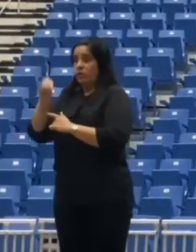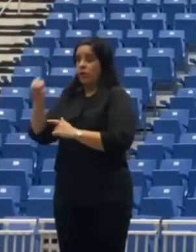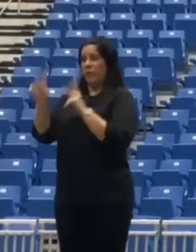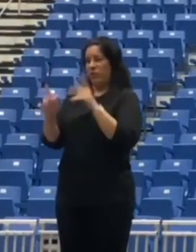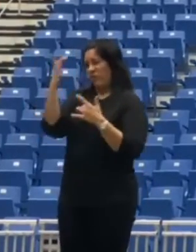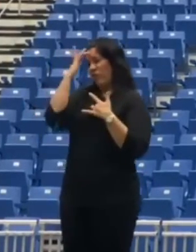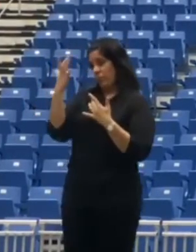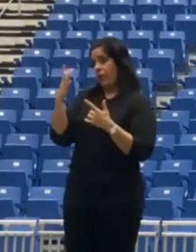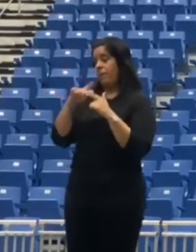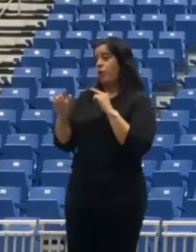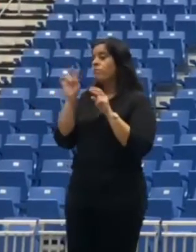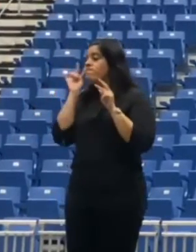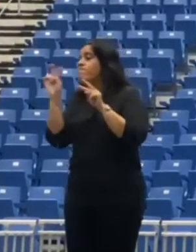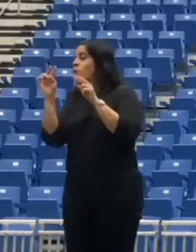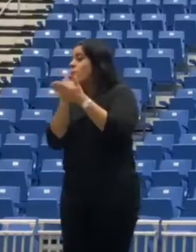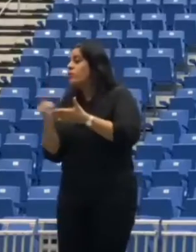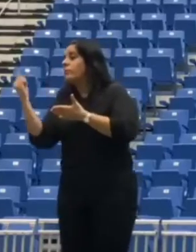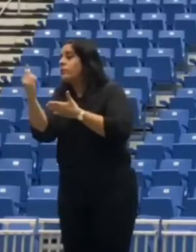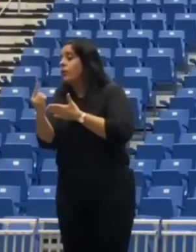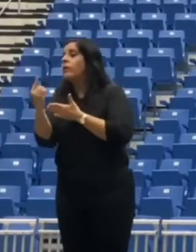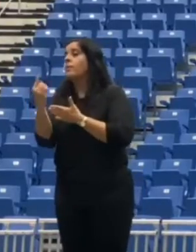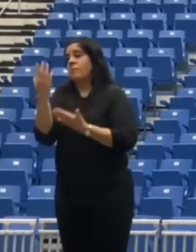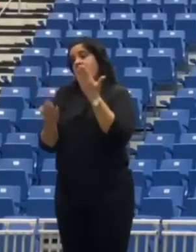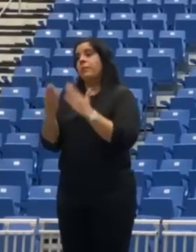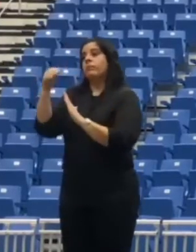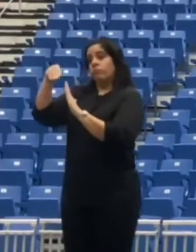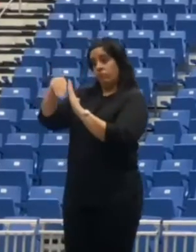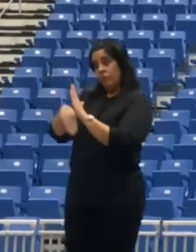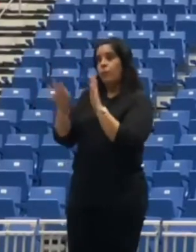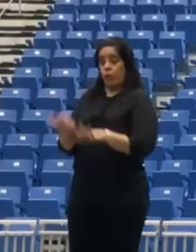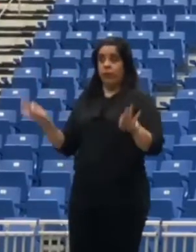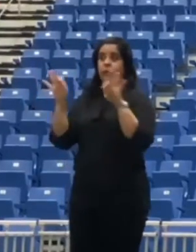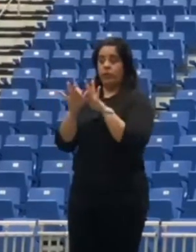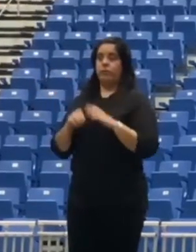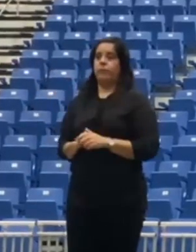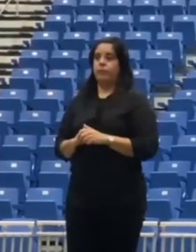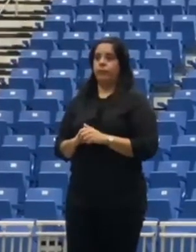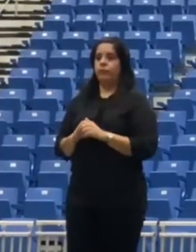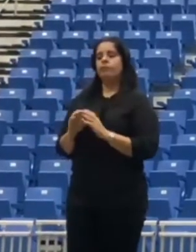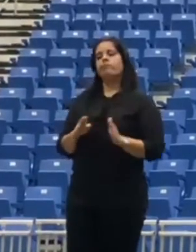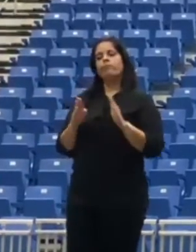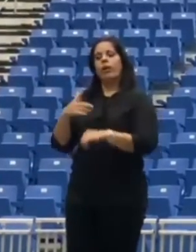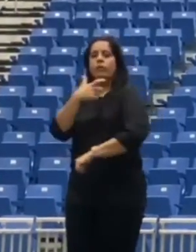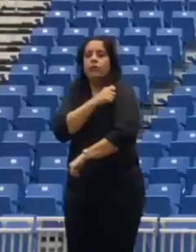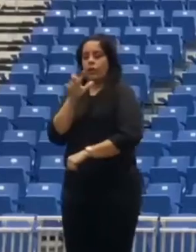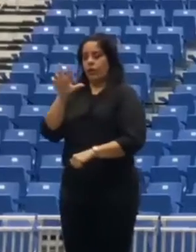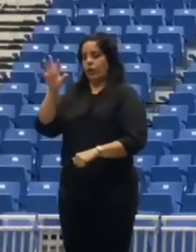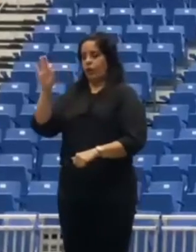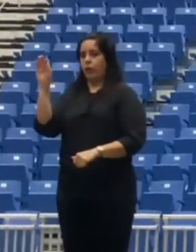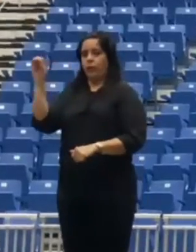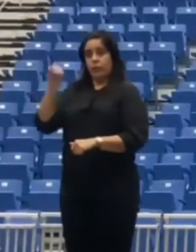con miras a que la próxima semana pues existe una disminución más significativa en cuanto a la vacunación tenemos un 39